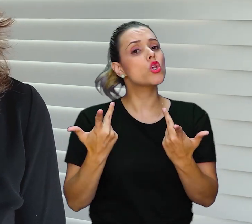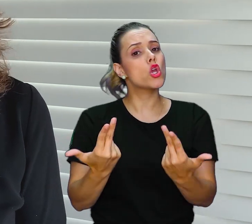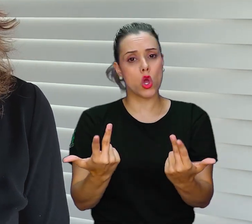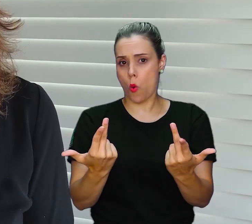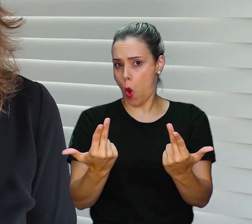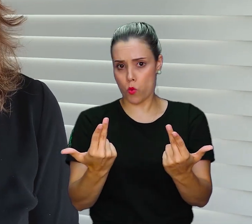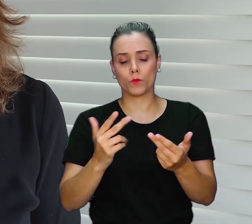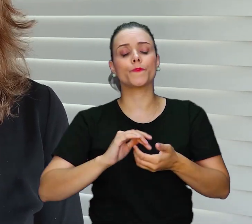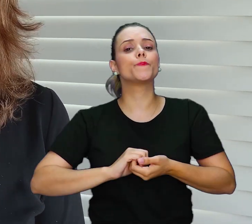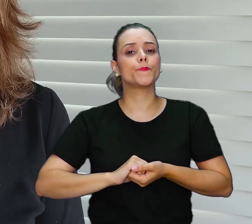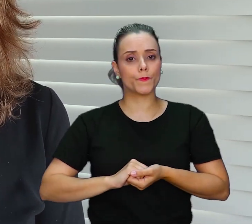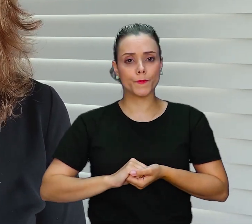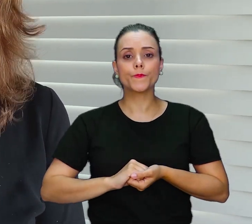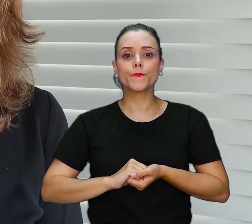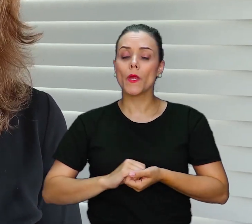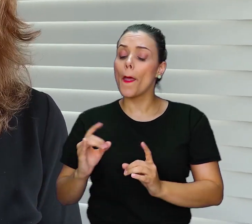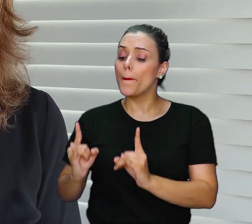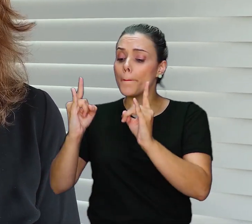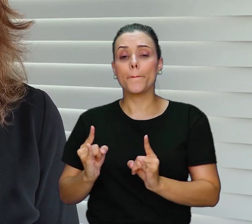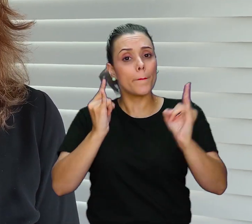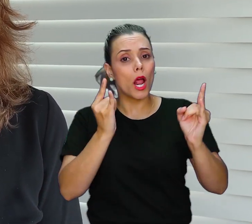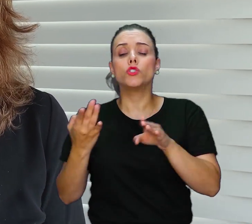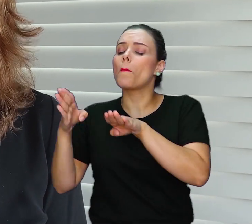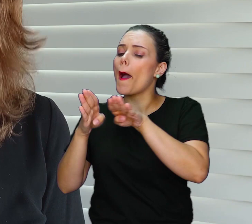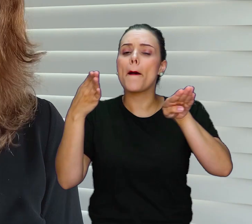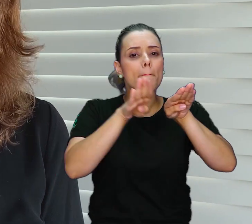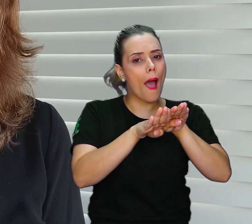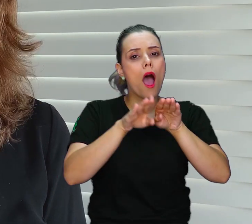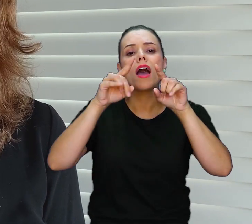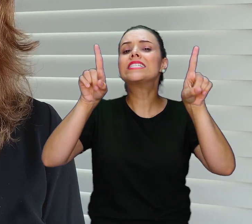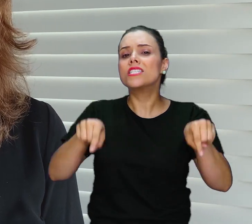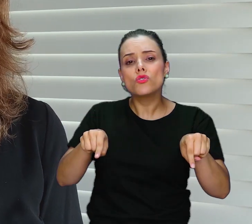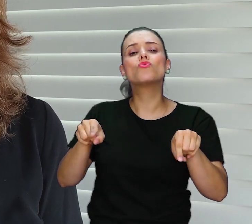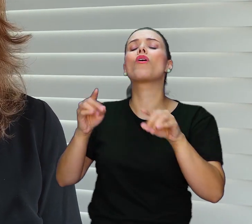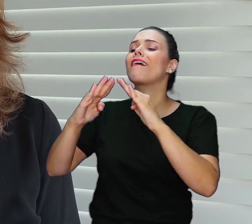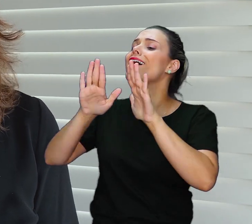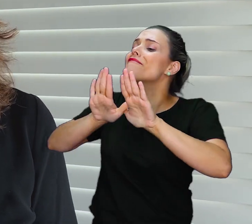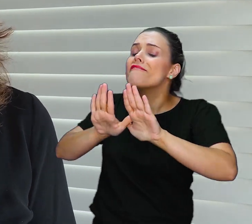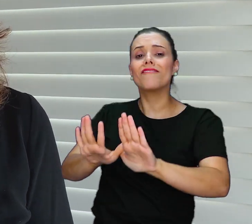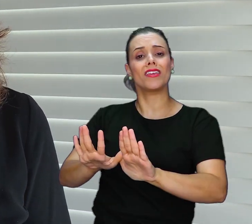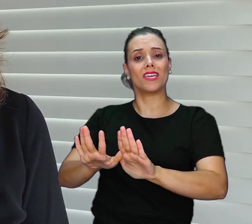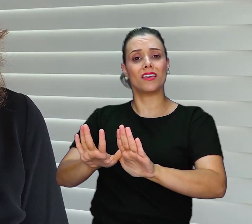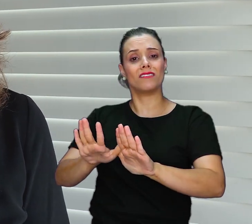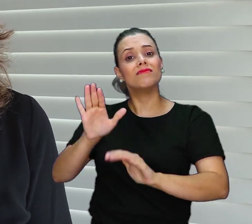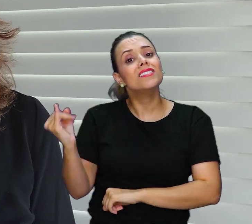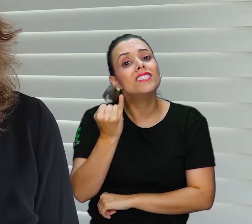com os prédios fechados, os servidores em casa, queremos nos manter assim, nesse isolamento social, nesse